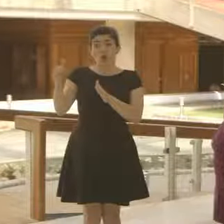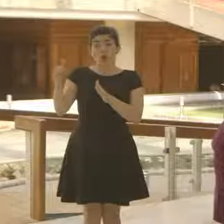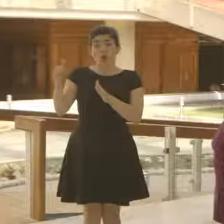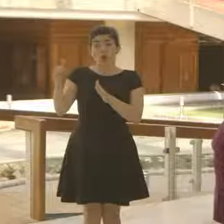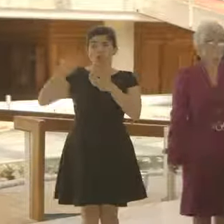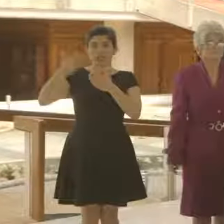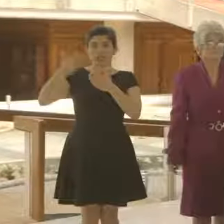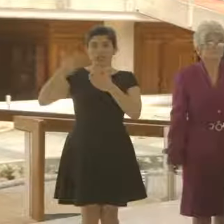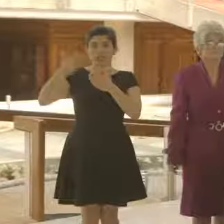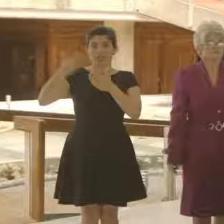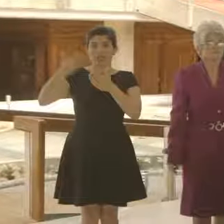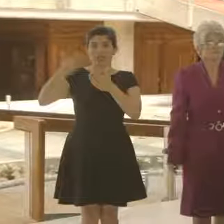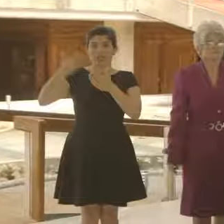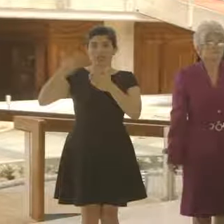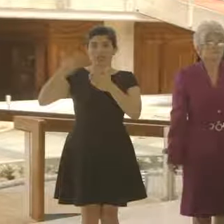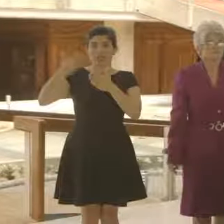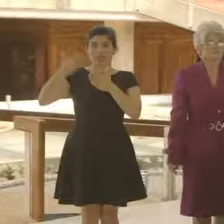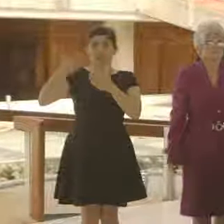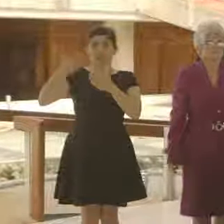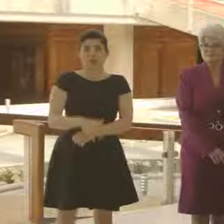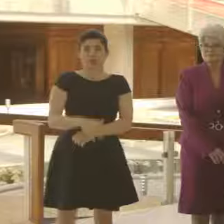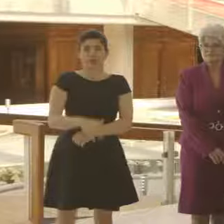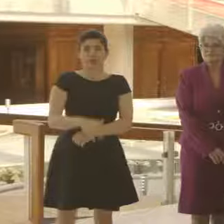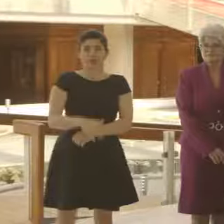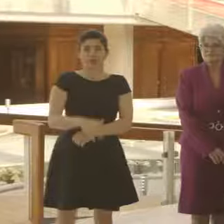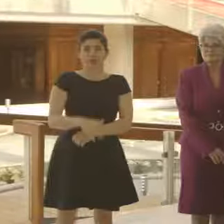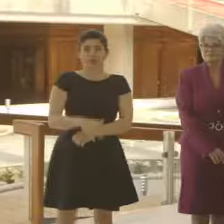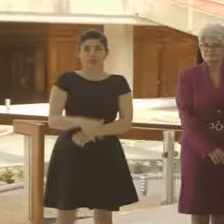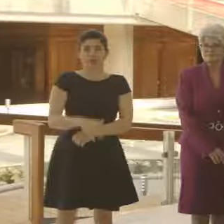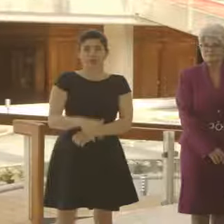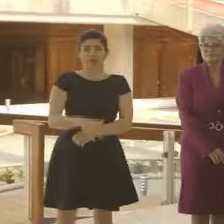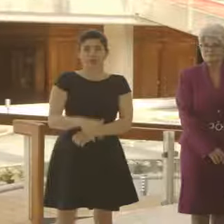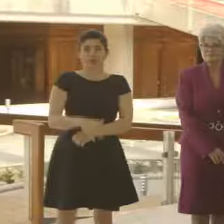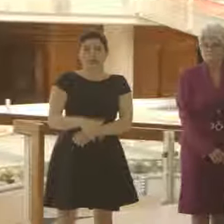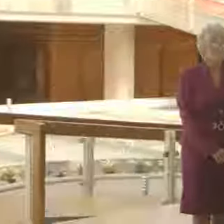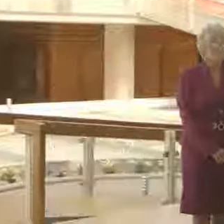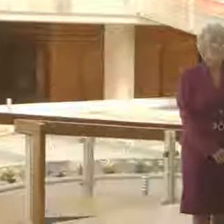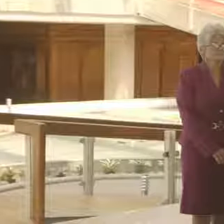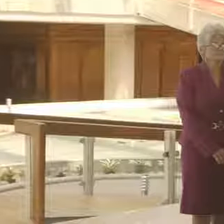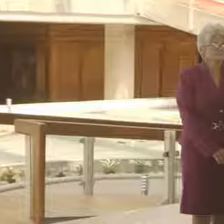fue en el 2018. Firma el señor presidente.